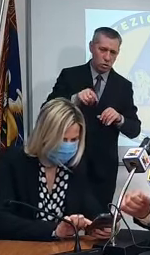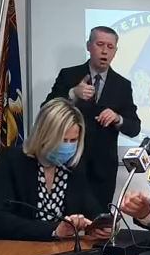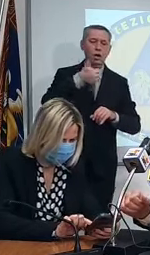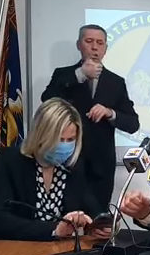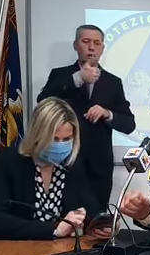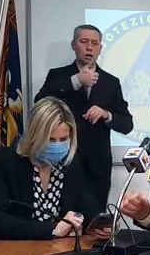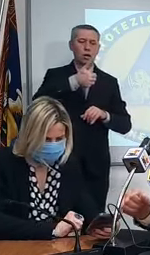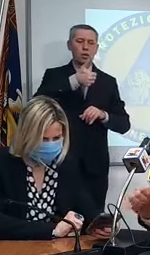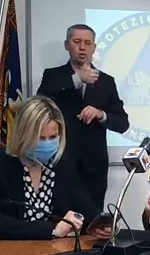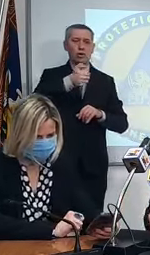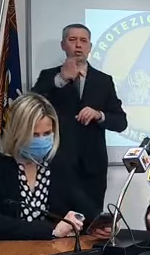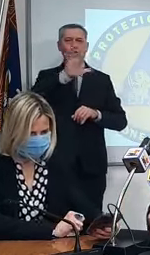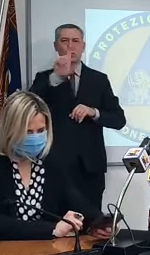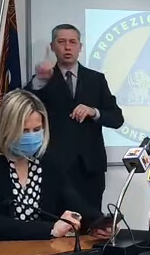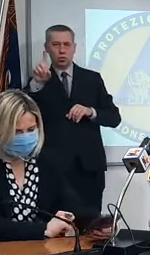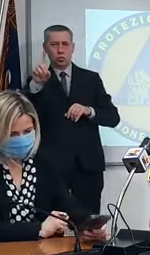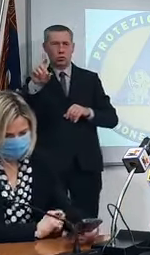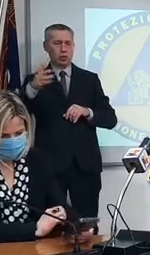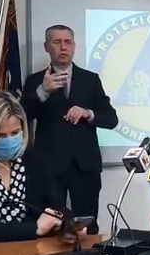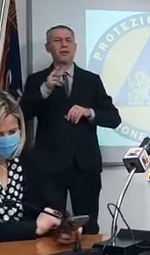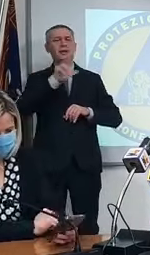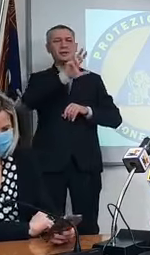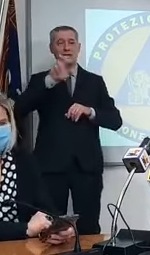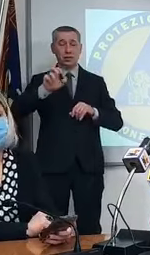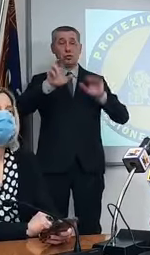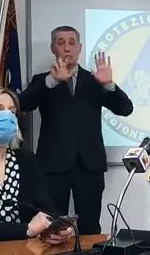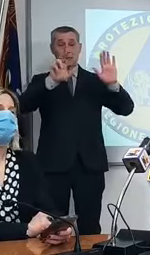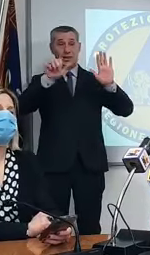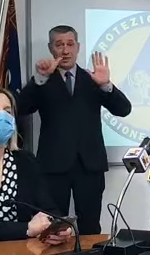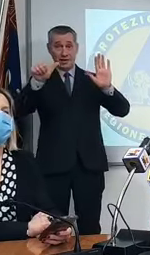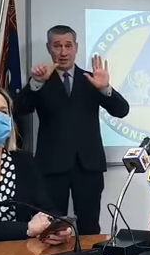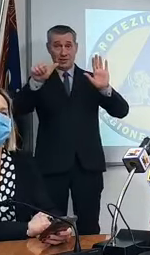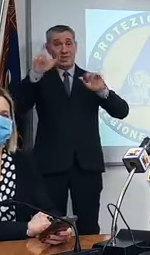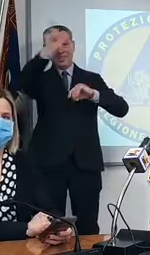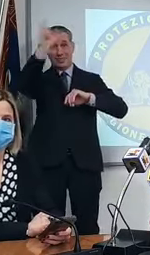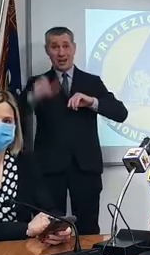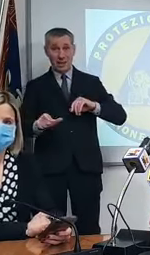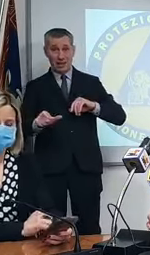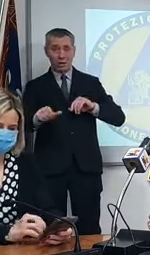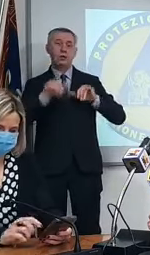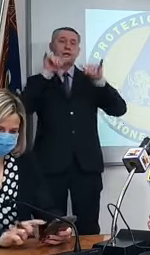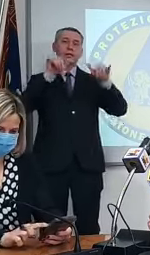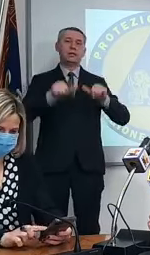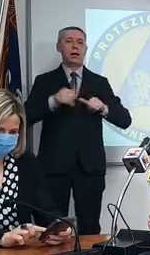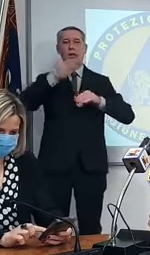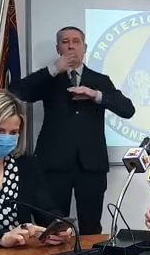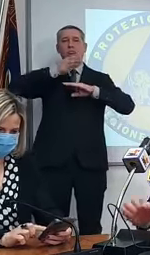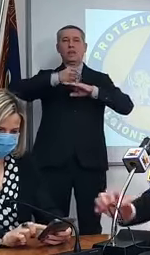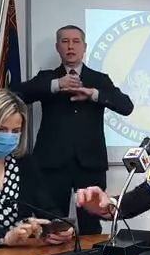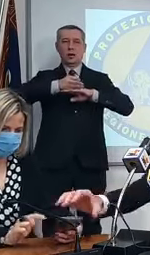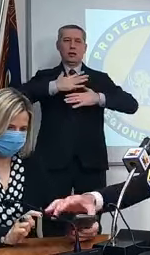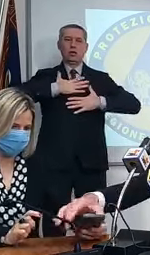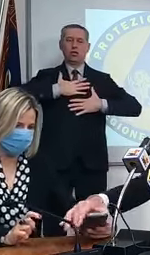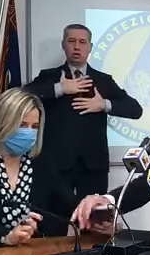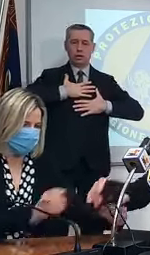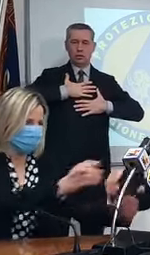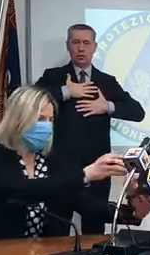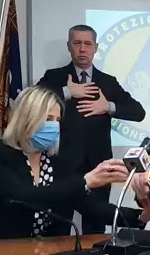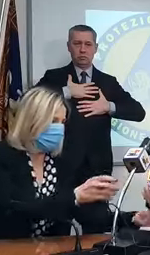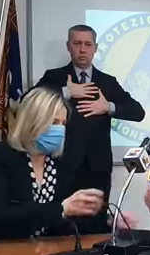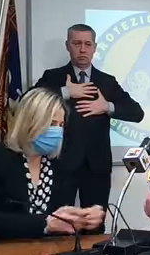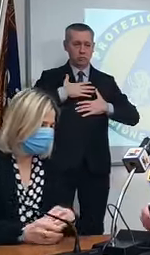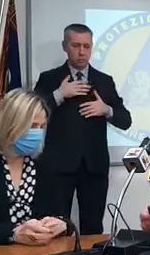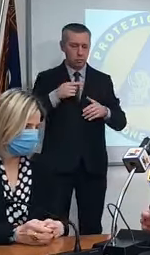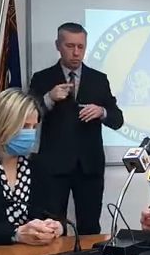151 su 386 monoclonali somministrati in Italia Veneto ne fa metà tanto per darvi una